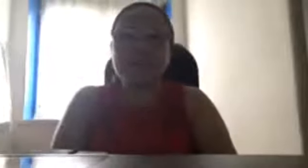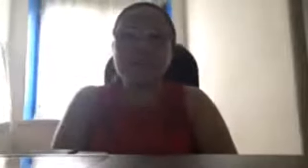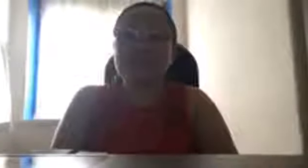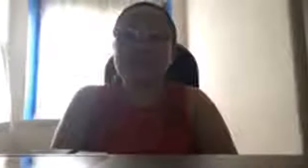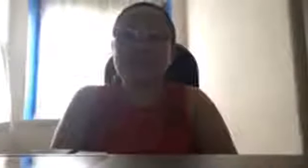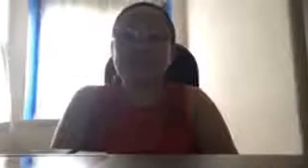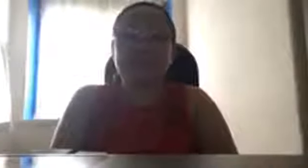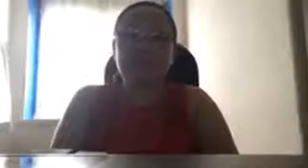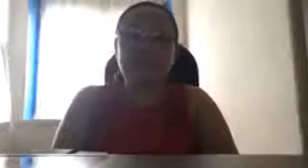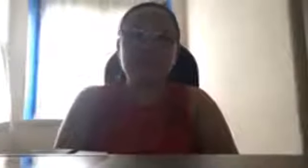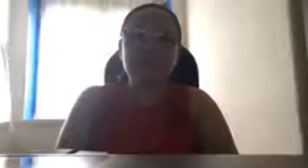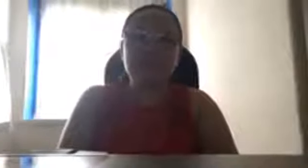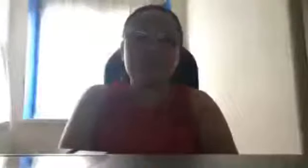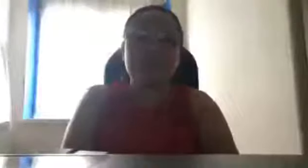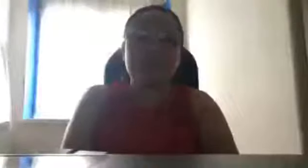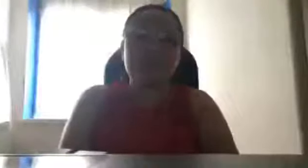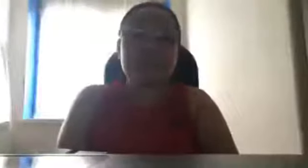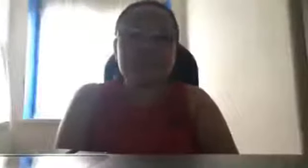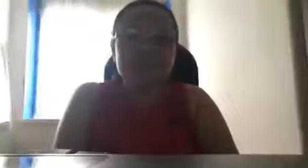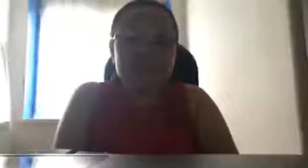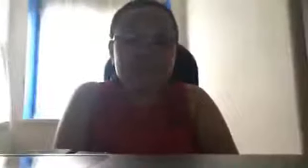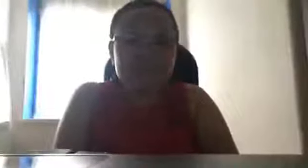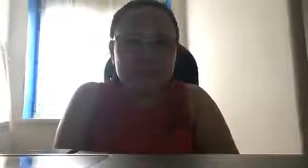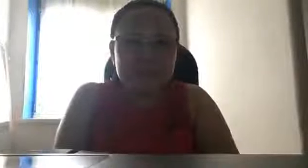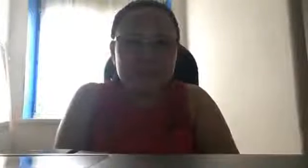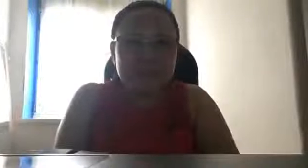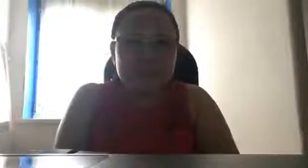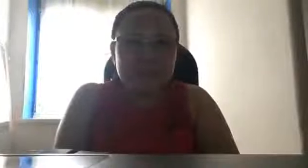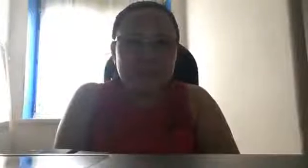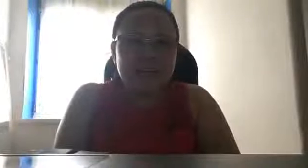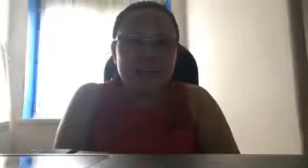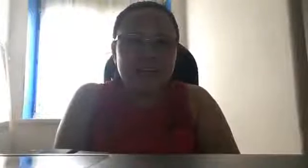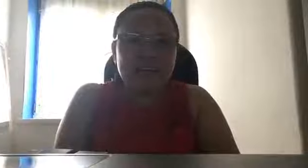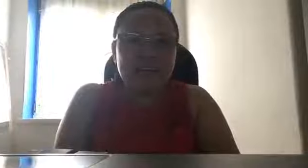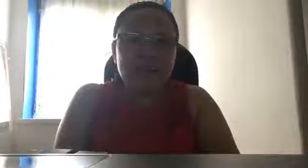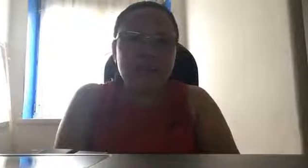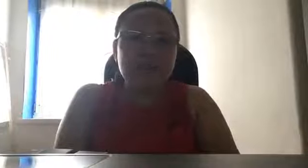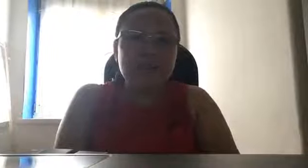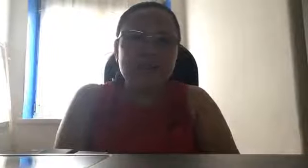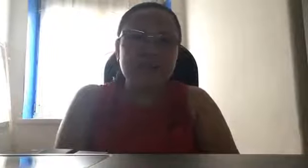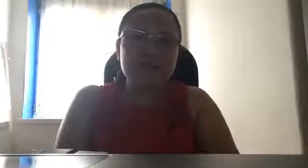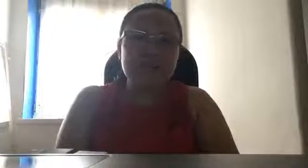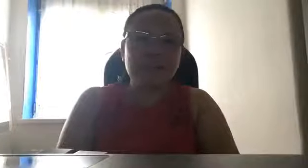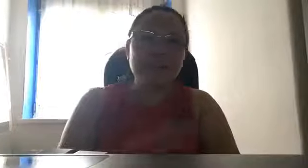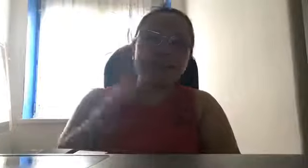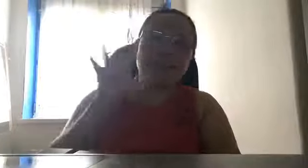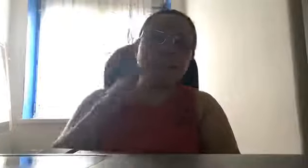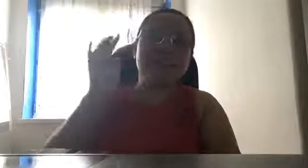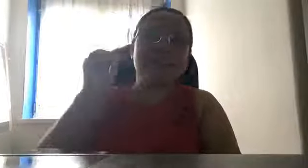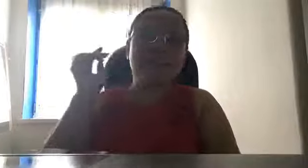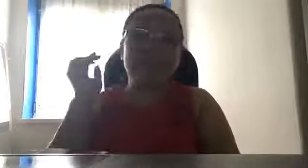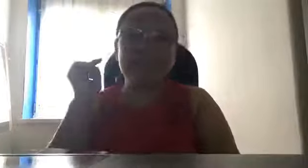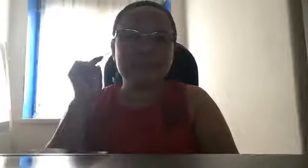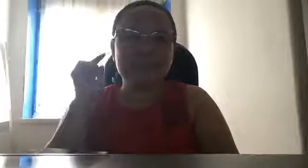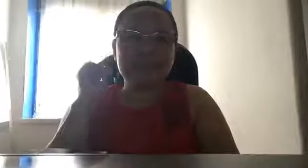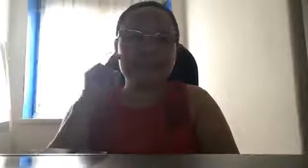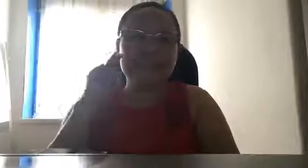Ah, Facebook live video. Ah, po. Hello. Thank you po sa lahat mga nalunood.